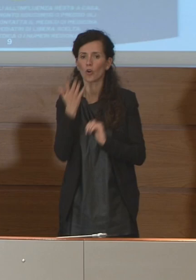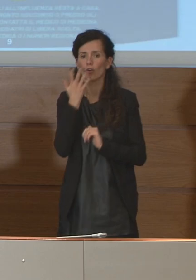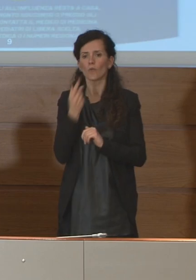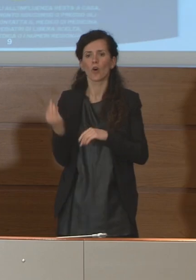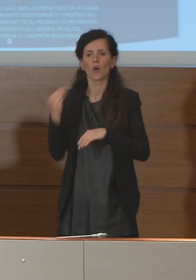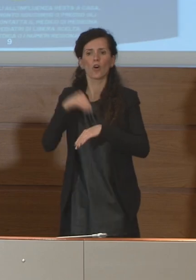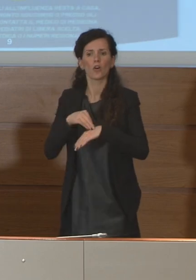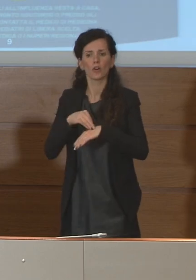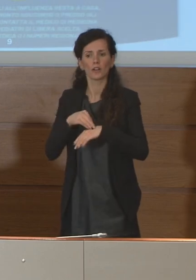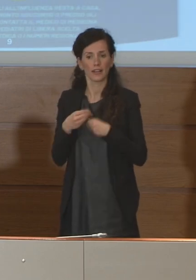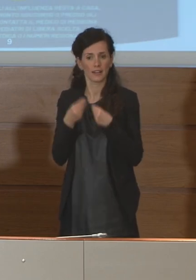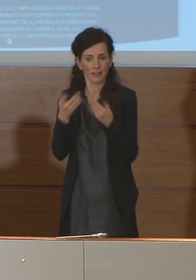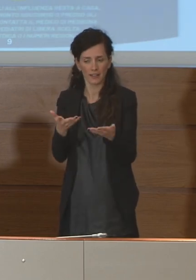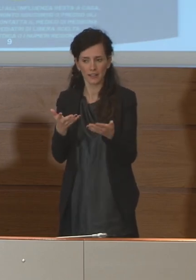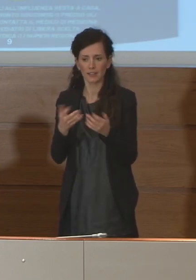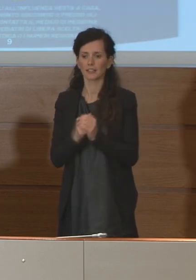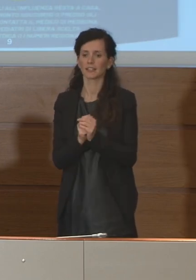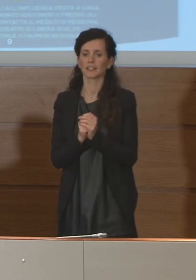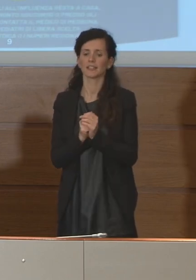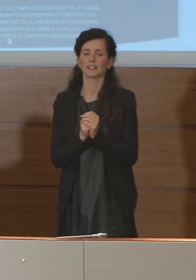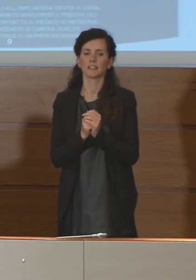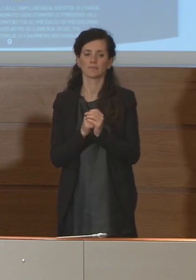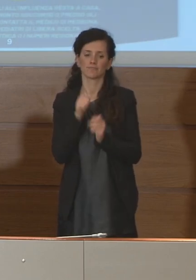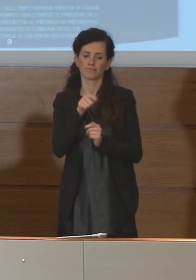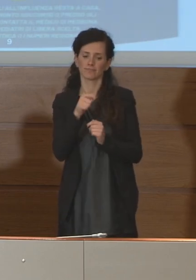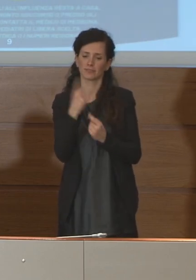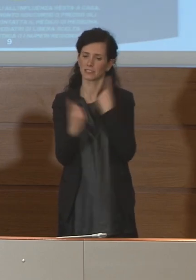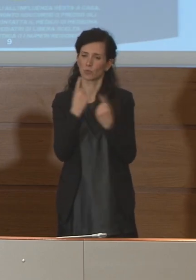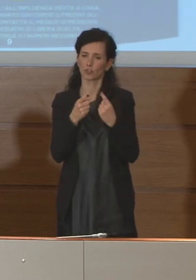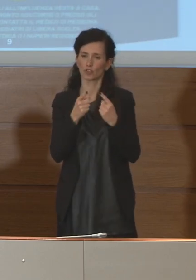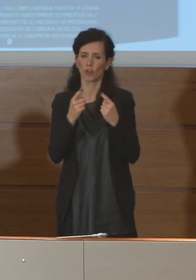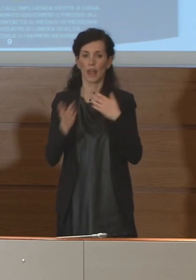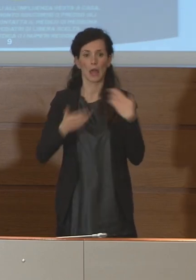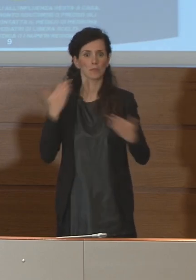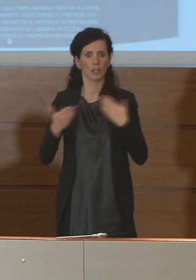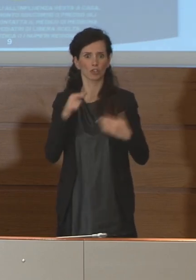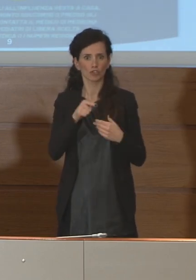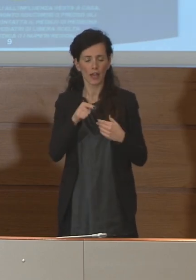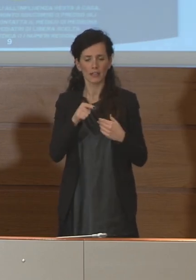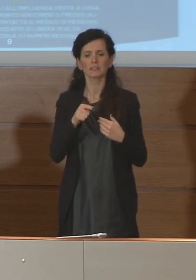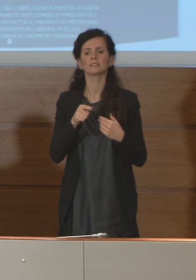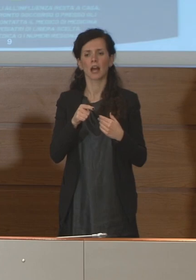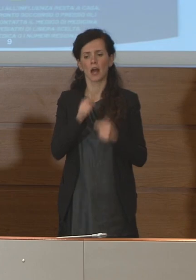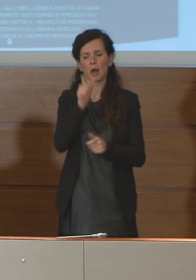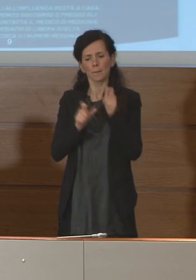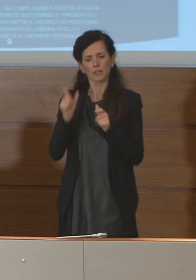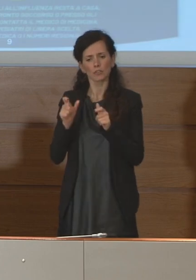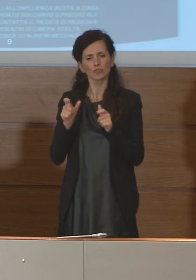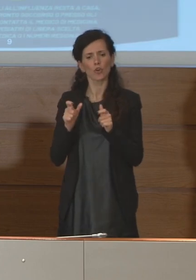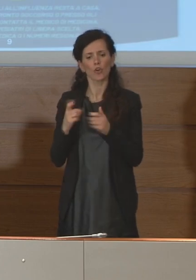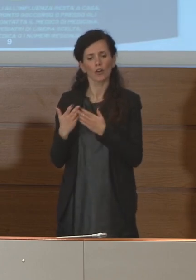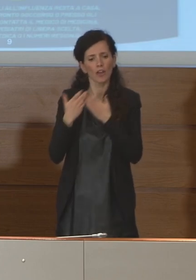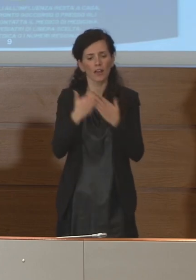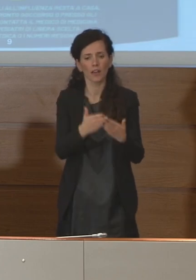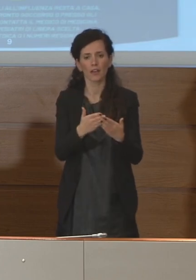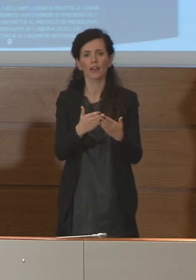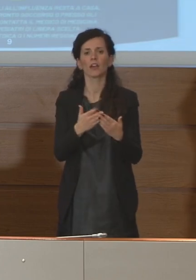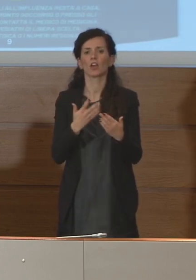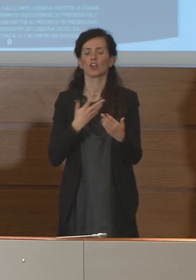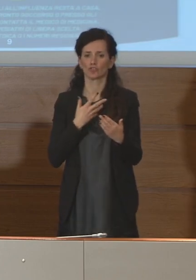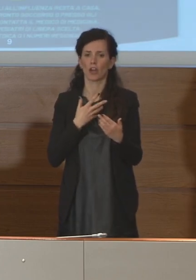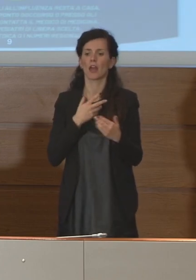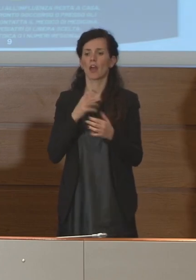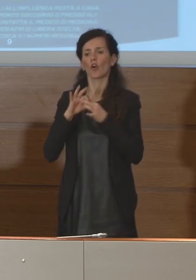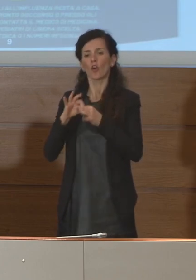è quello relativo alle forze in campo, le forze in campo che noi abbiamo registrato. Mancano per esempio i colleghi del